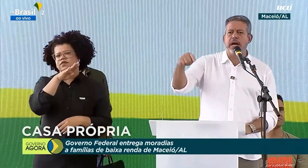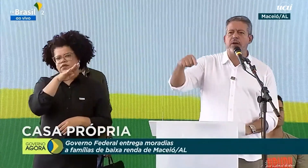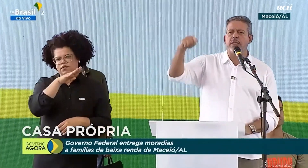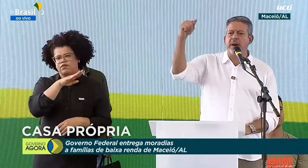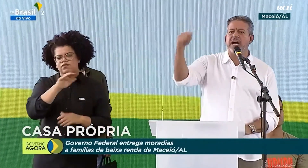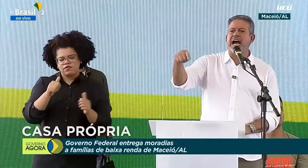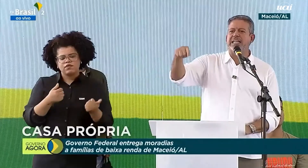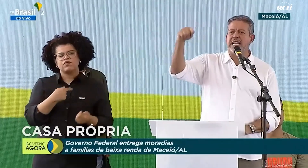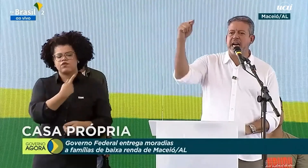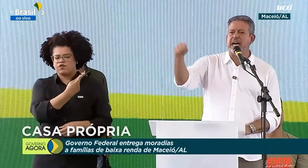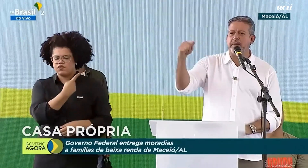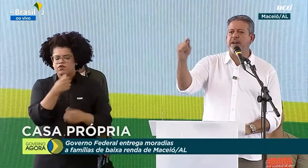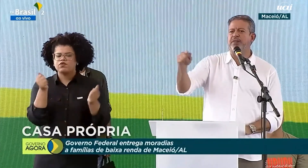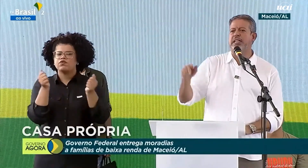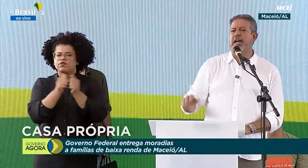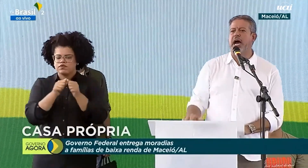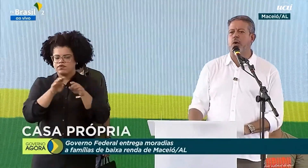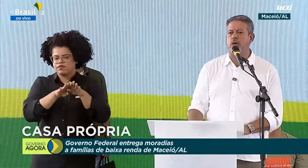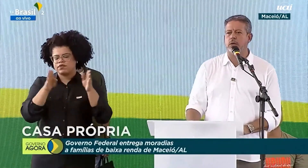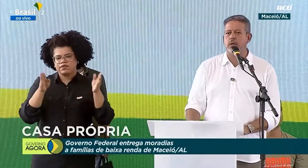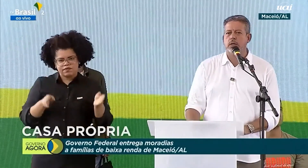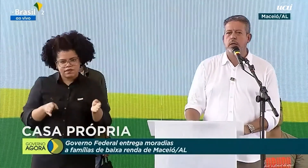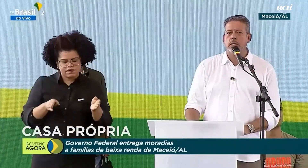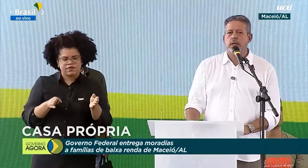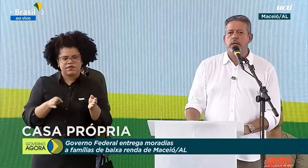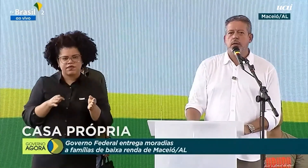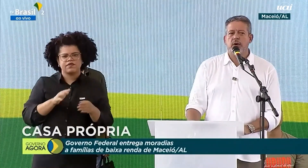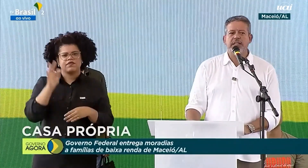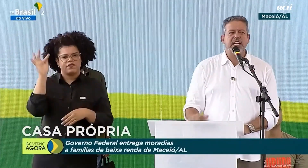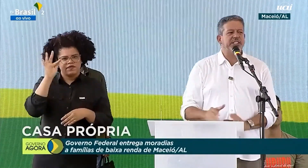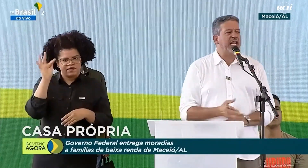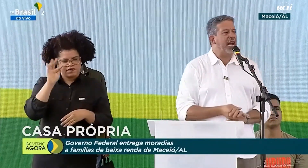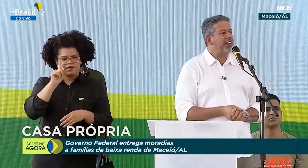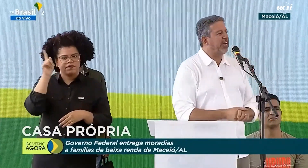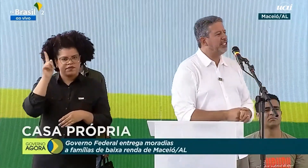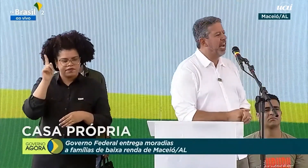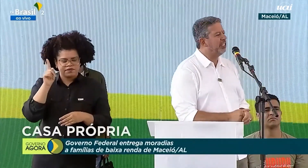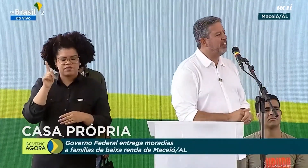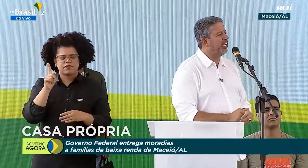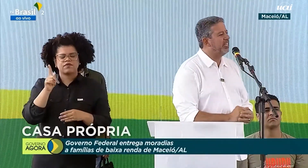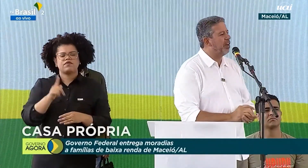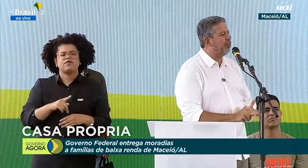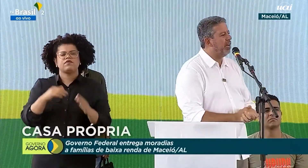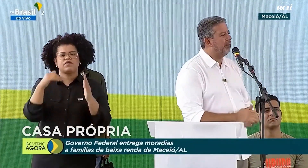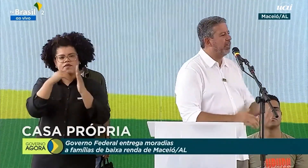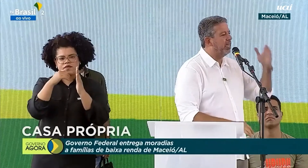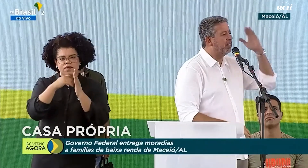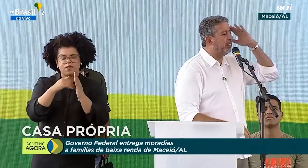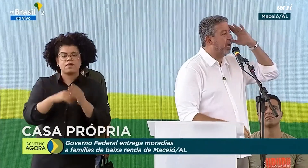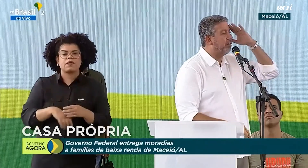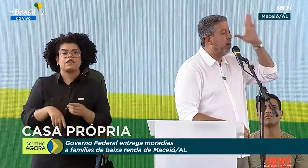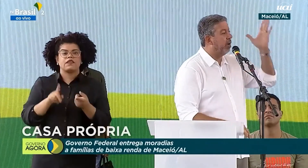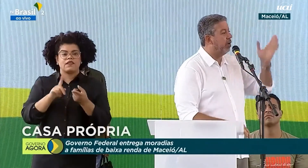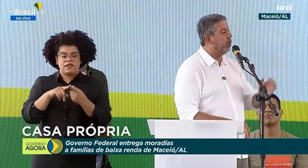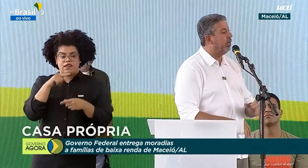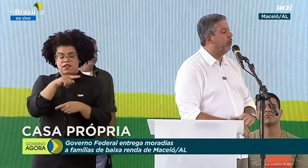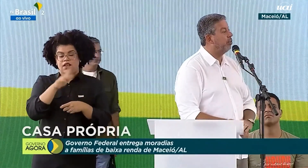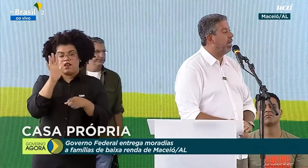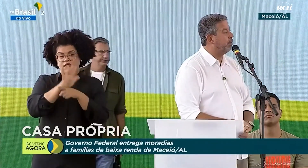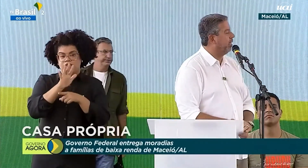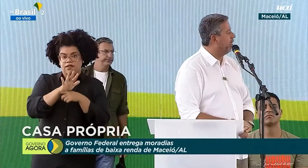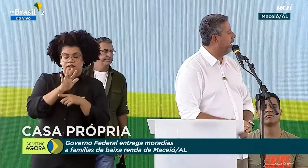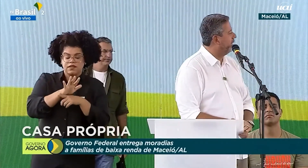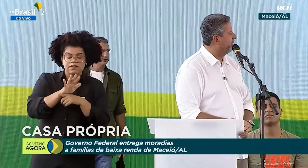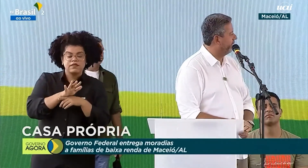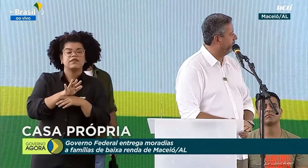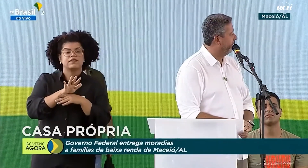companheiro de bancada na Câmara Federal, quando ele chegava nas tardes de quinta-feira e fazia selva, eu queria